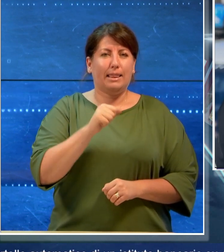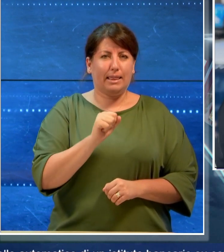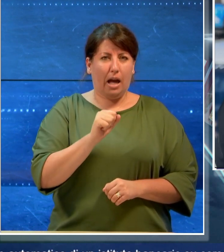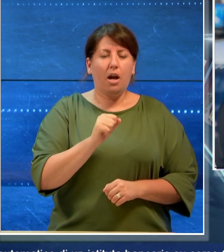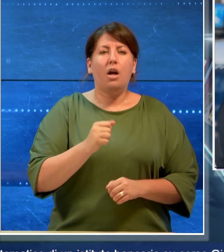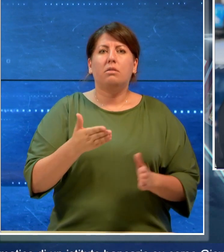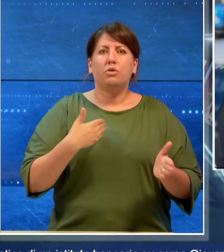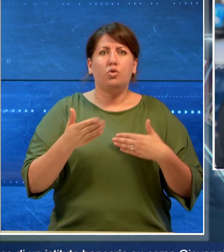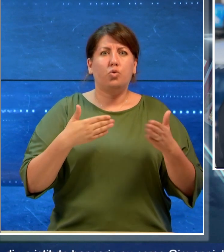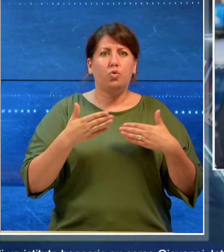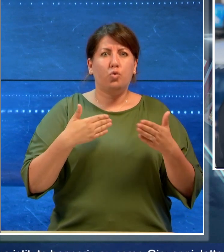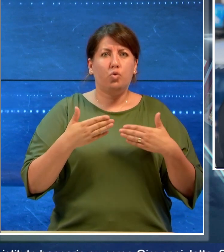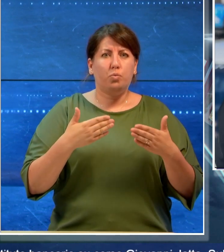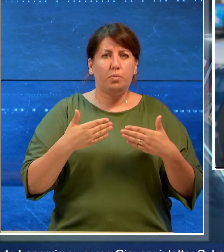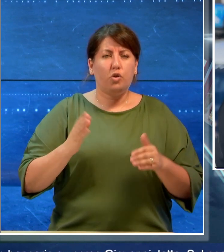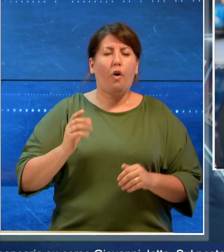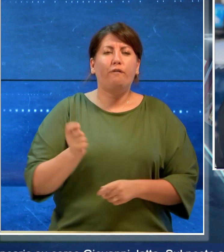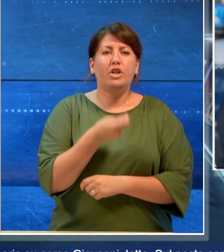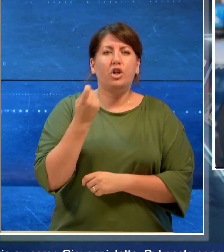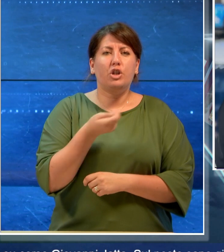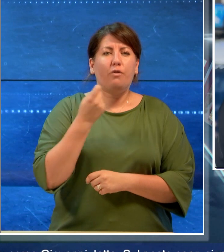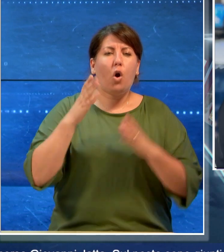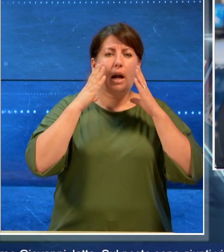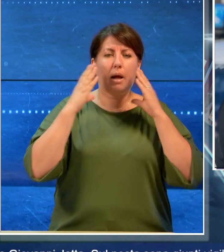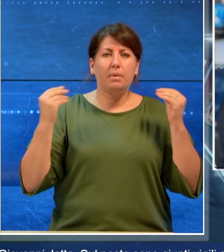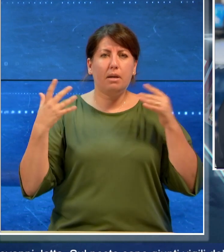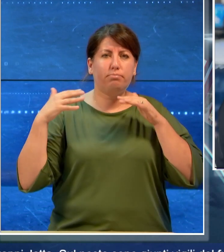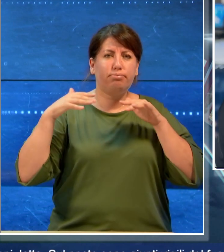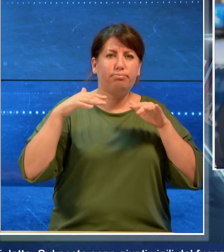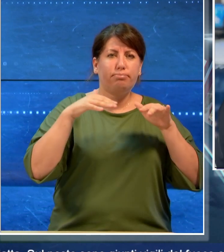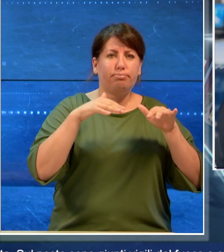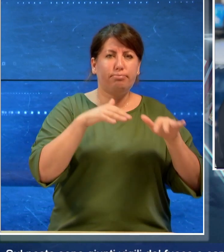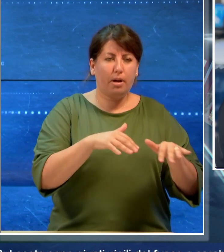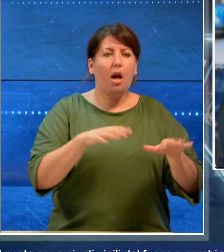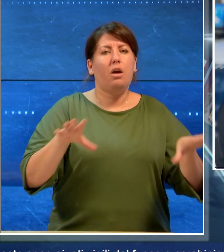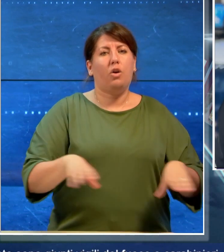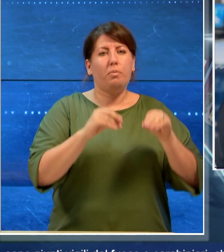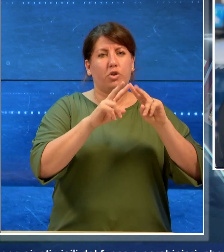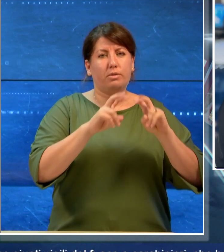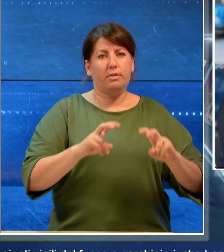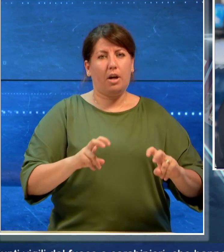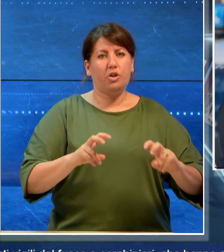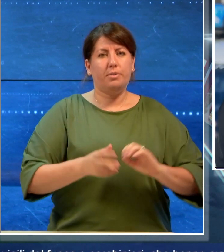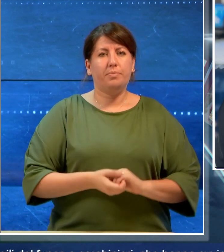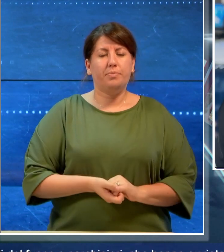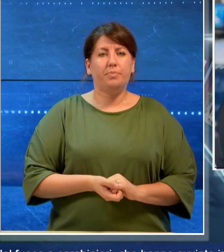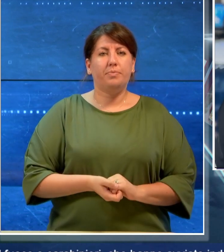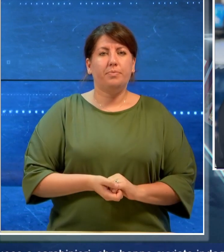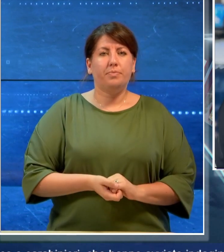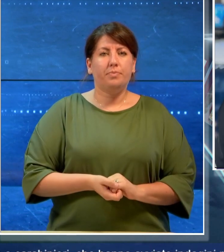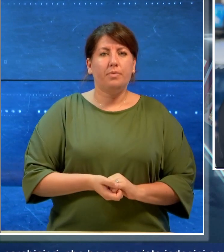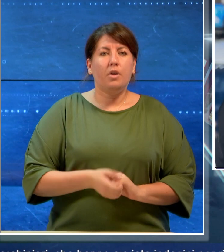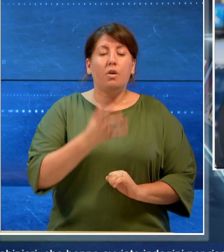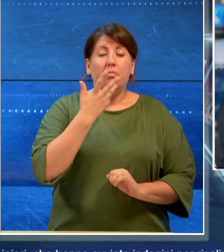sono intervenuti i vigili del fuoco e i carabinieri che hanno avviato le indagini. In corso di